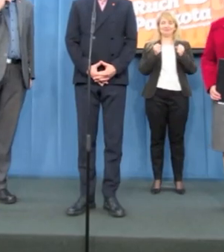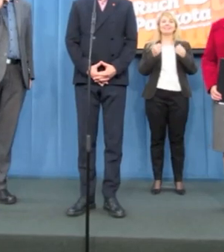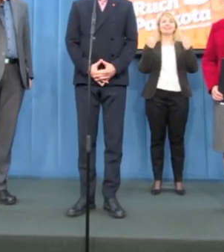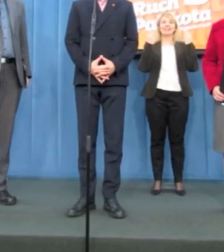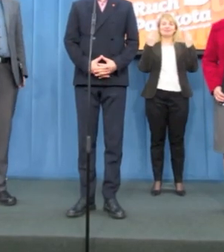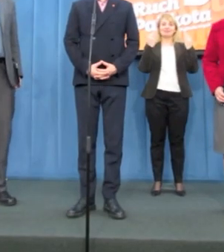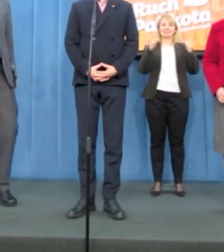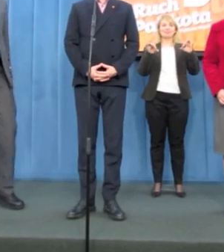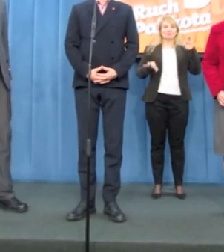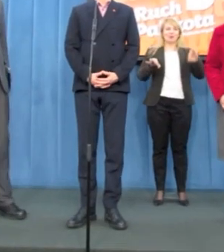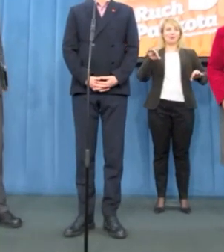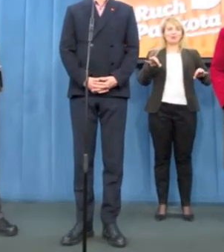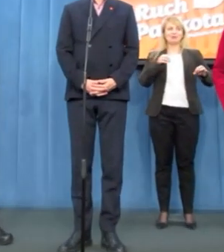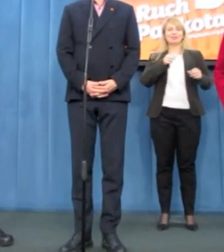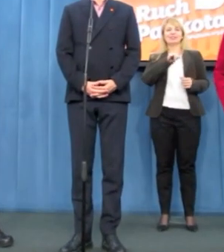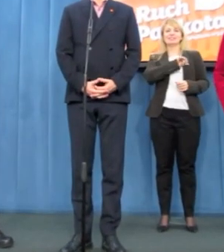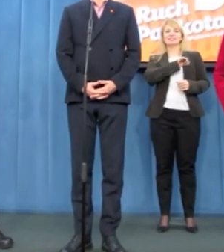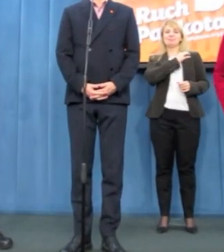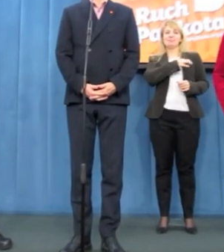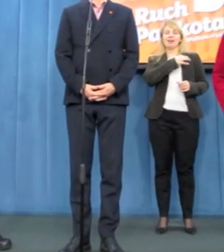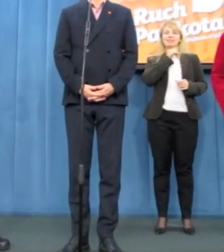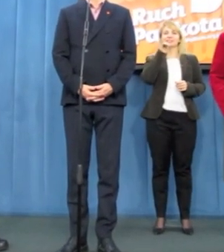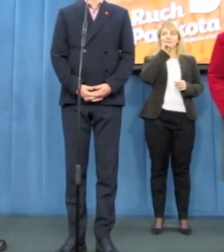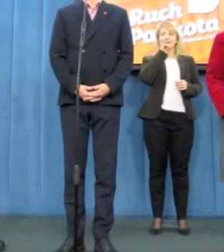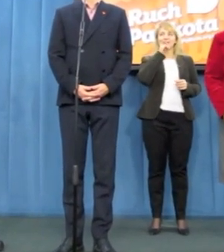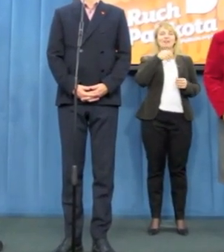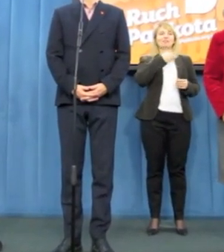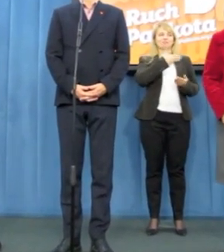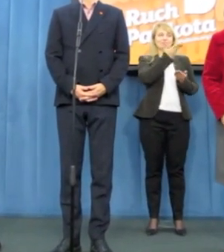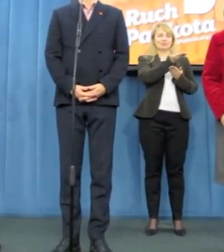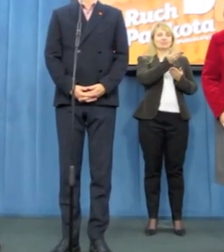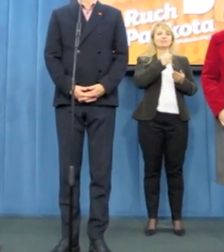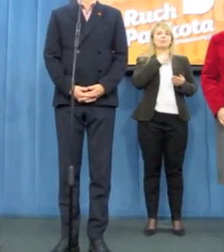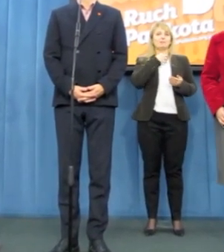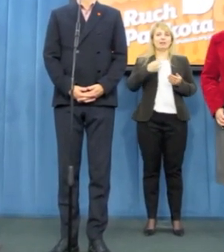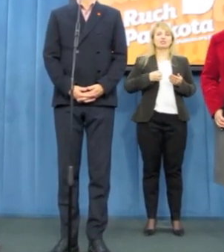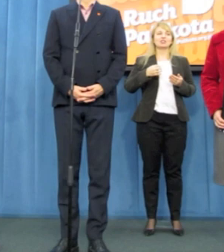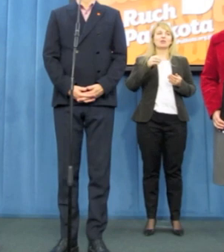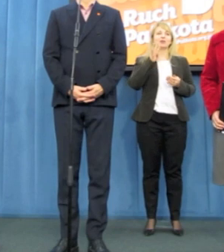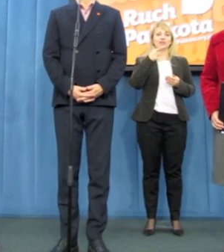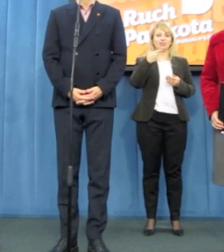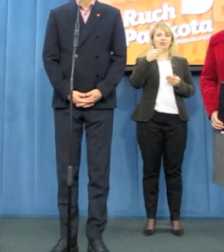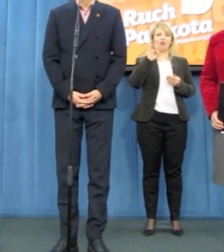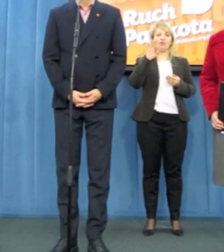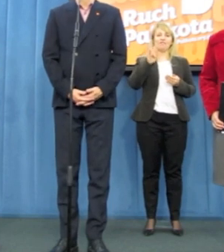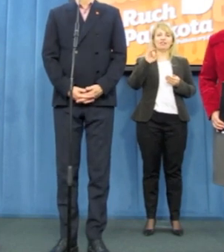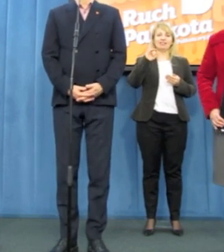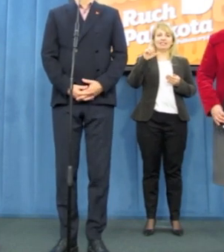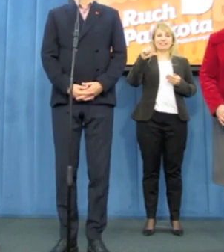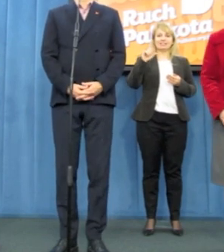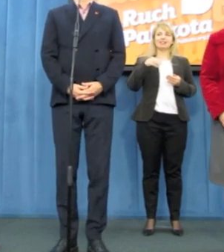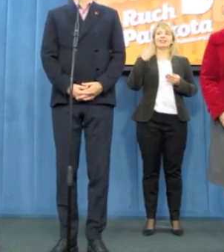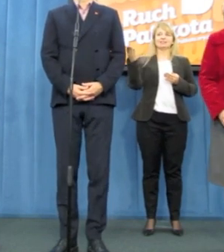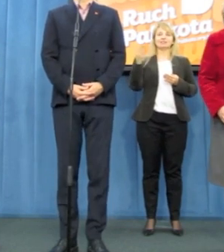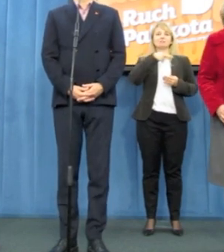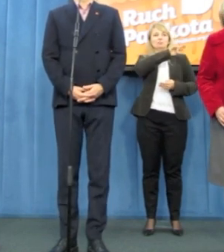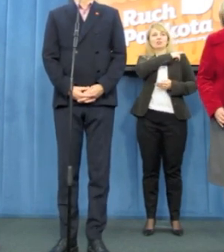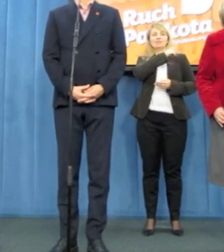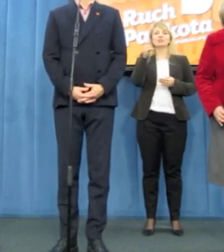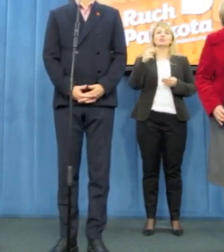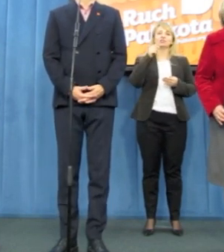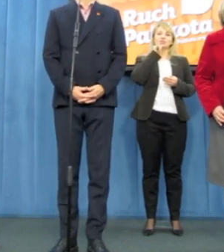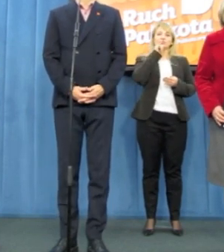Witam na konferencji Ruchu Palikota i przedstawiam Marszałkini Banda Nowicka i Janusz Palikot, Przewodniczący Ruchu Palikota.